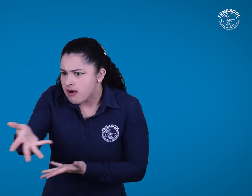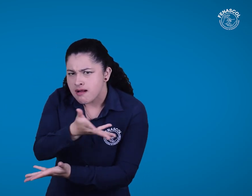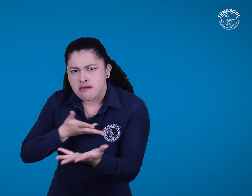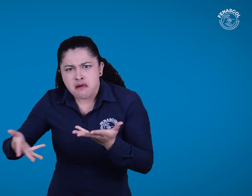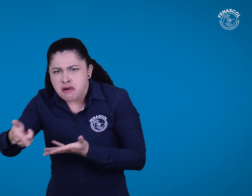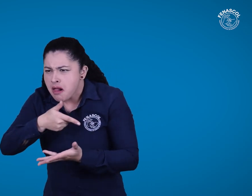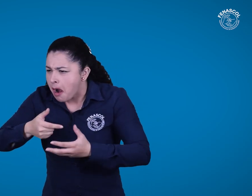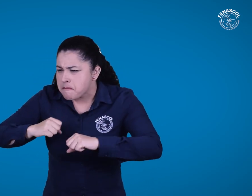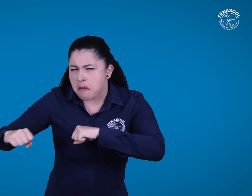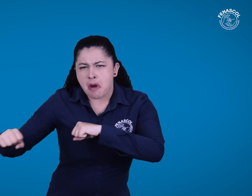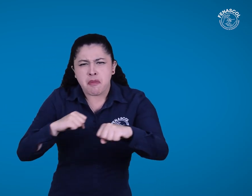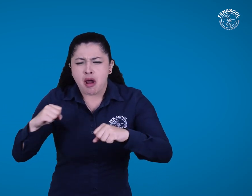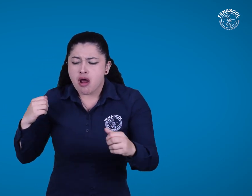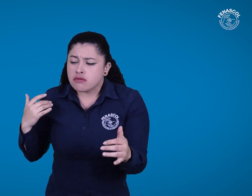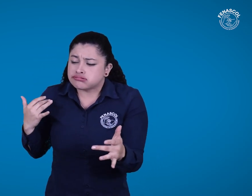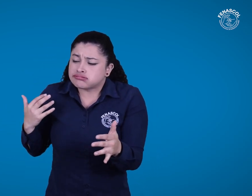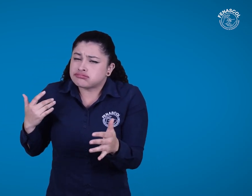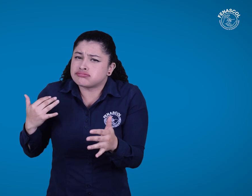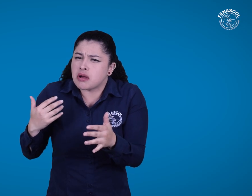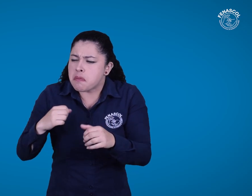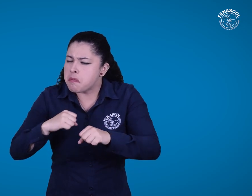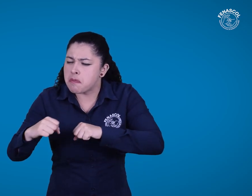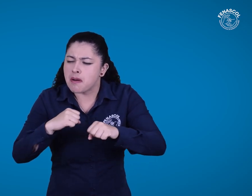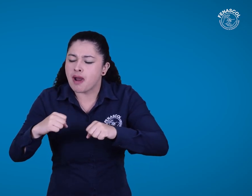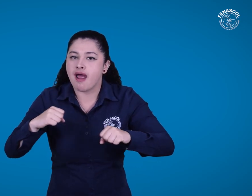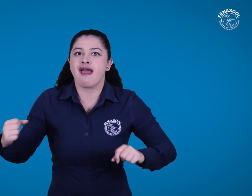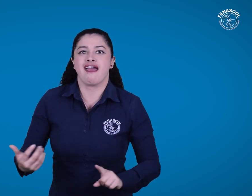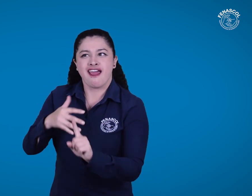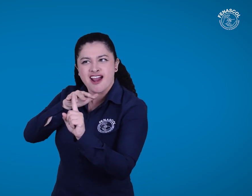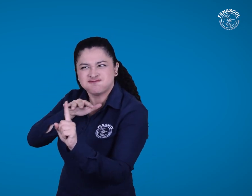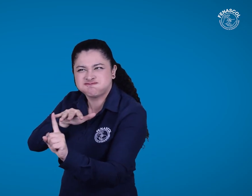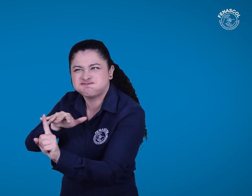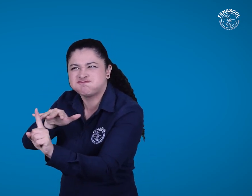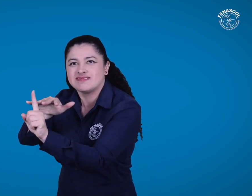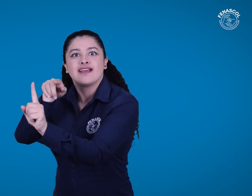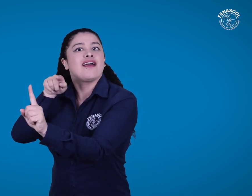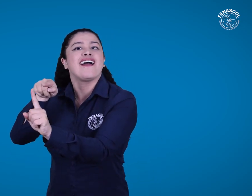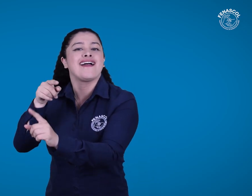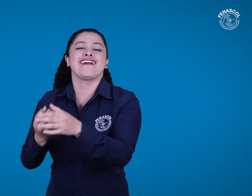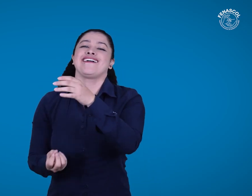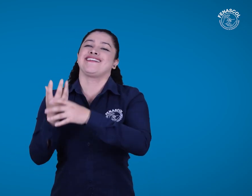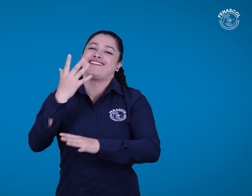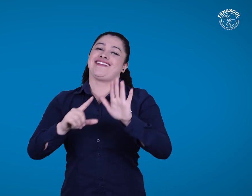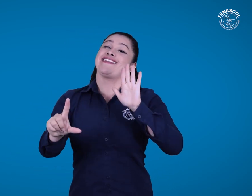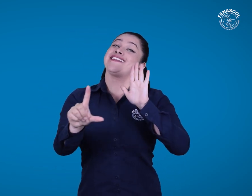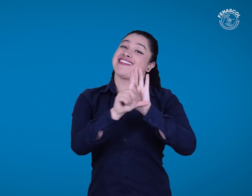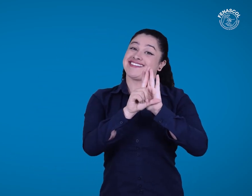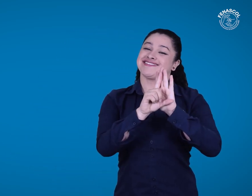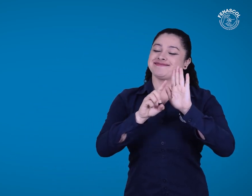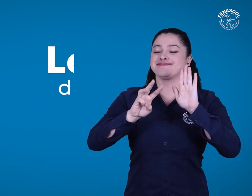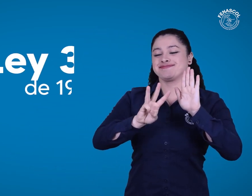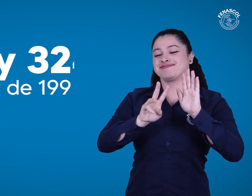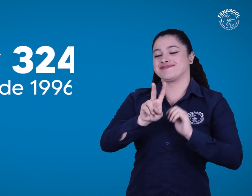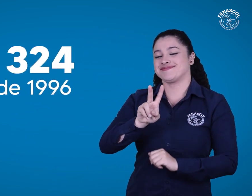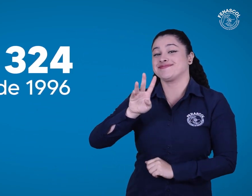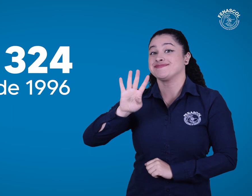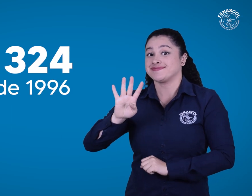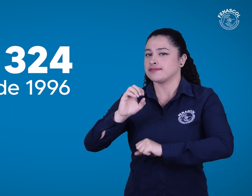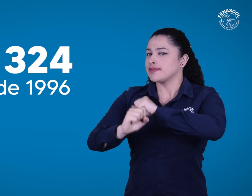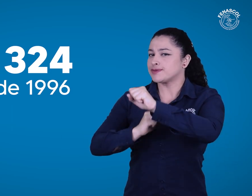tema y, posteriormente, empezaron a realizar gestiones, acciones de incidencia, logrando la expedición de la Ley 324 del año